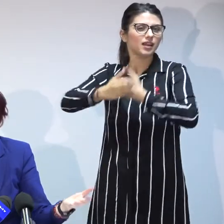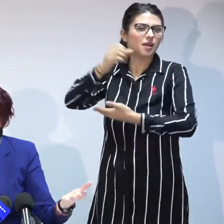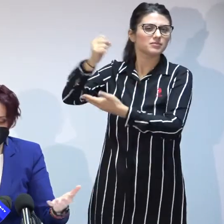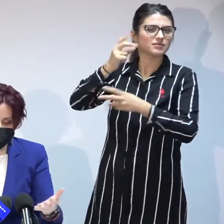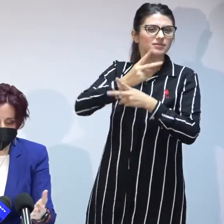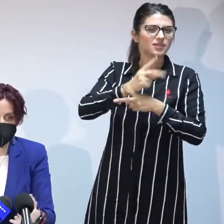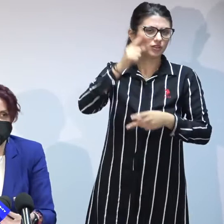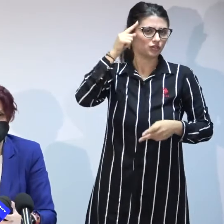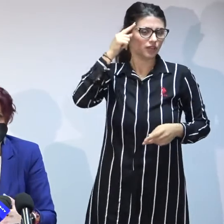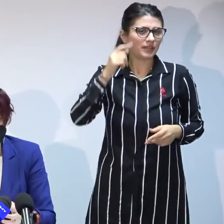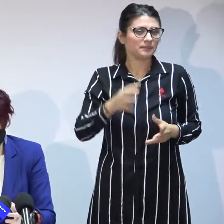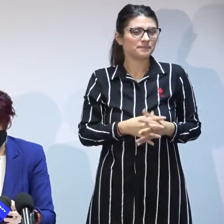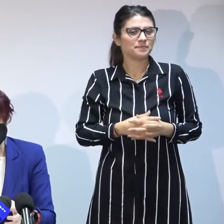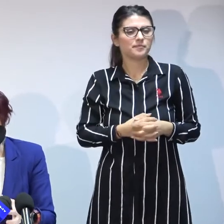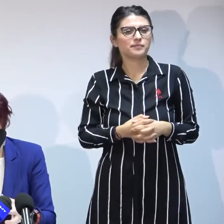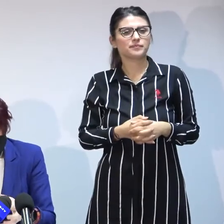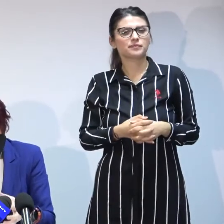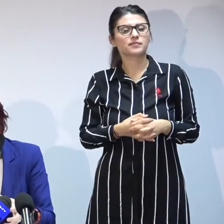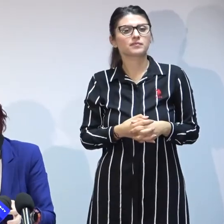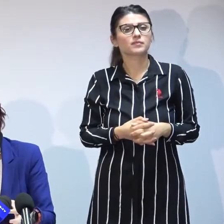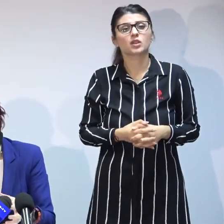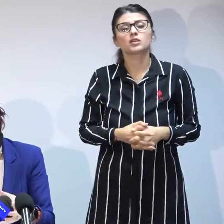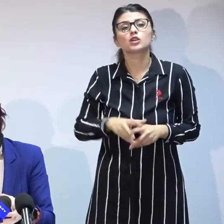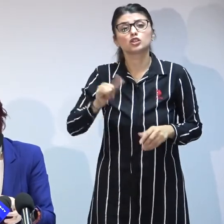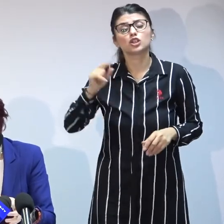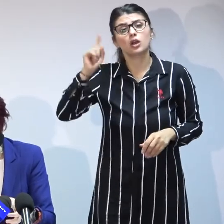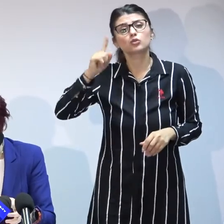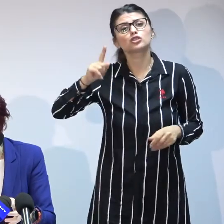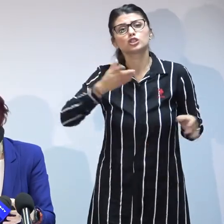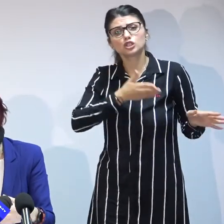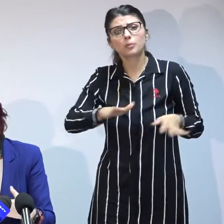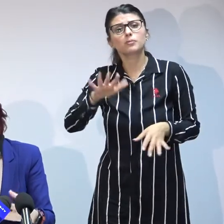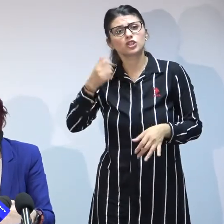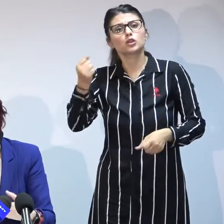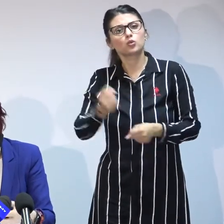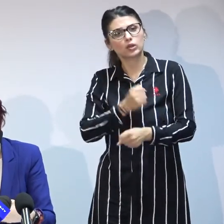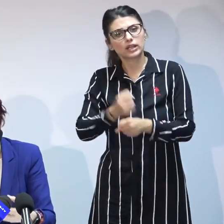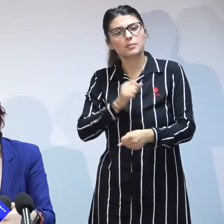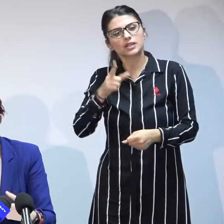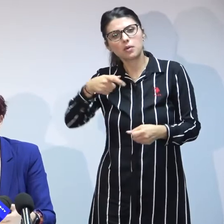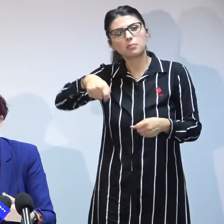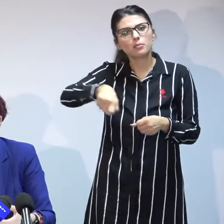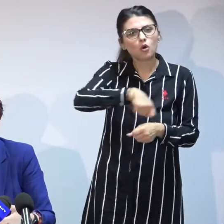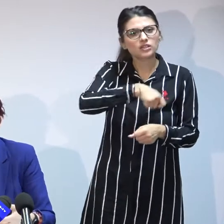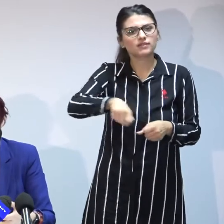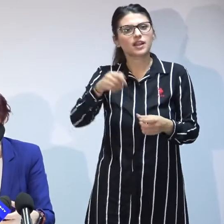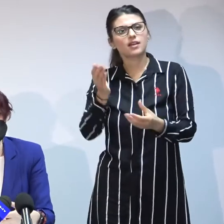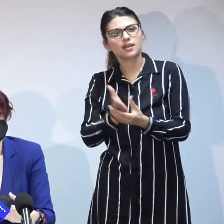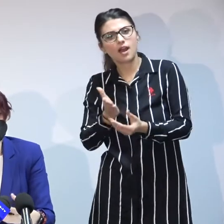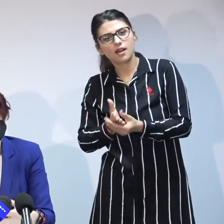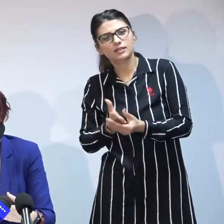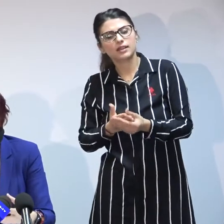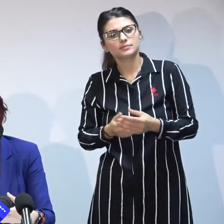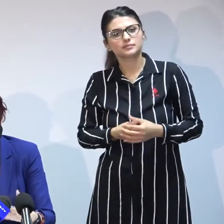și atunci vom lucrăm am început deja să vedem trebuie modificate niște acte normative secundare